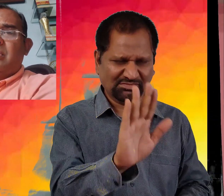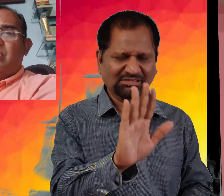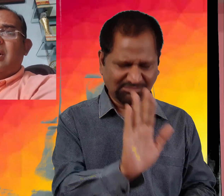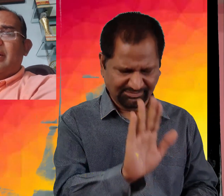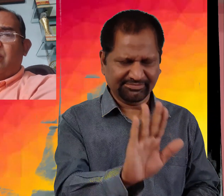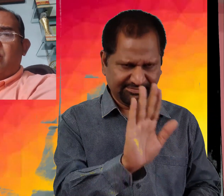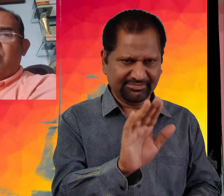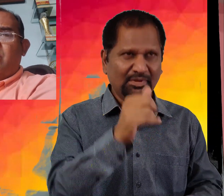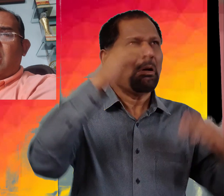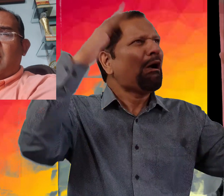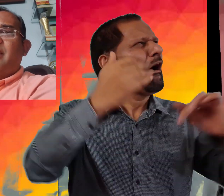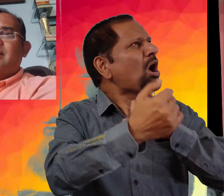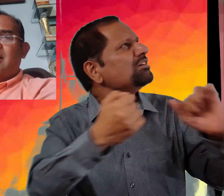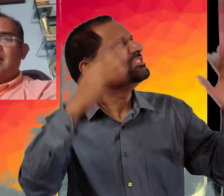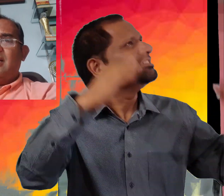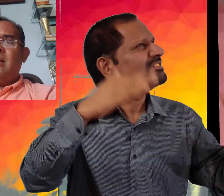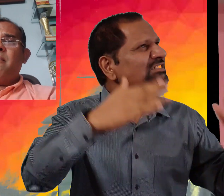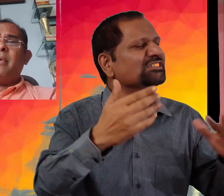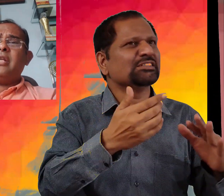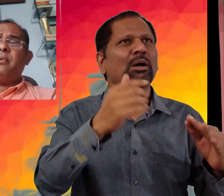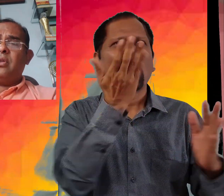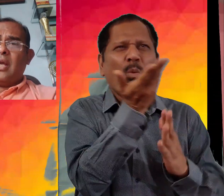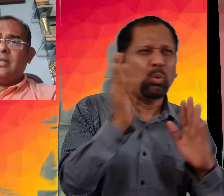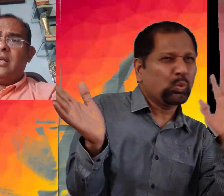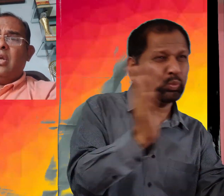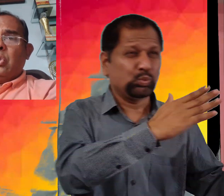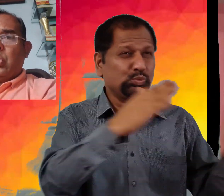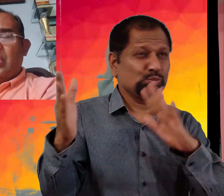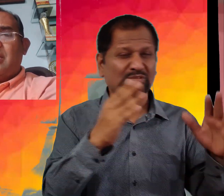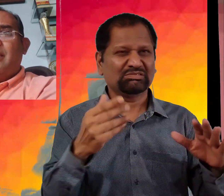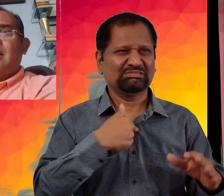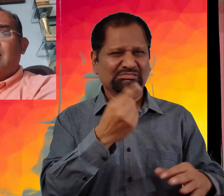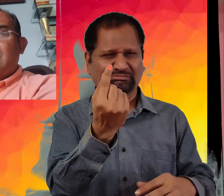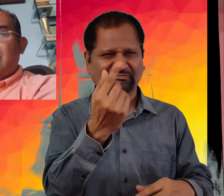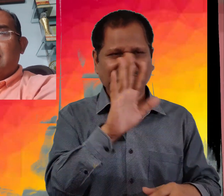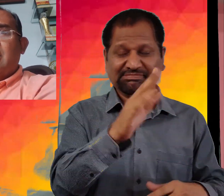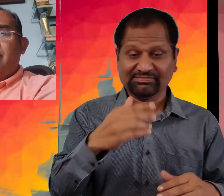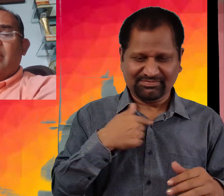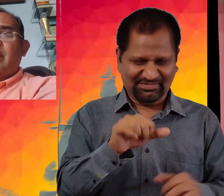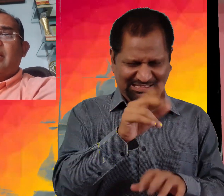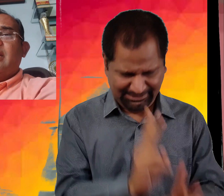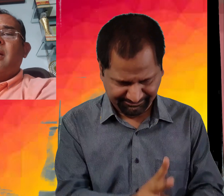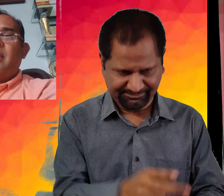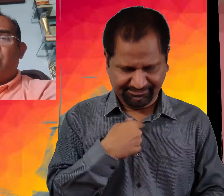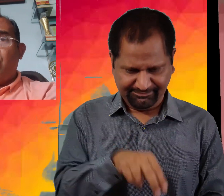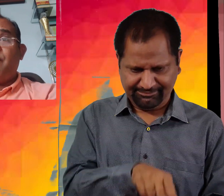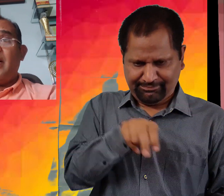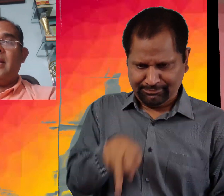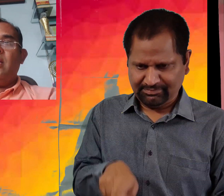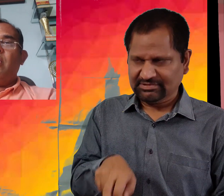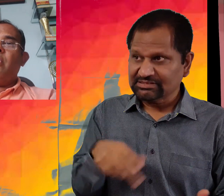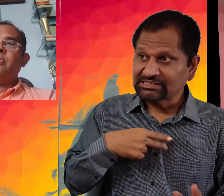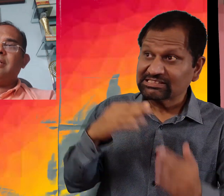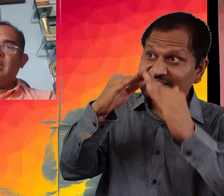کہا تھوڑا گاڑی رکو ہم یہاں جاتے ہیں بارش بہت تیج ہے تھوڑے سمجھ تک ان سے نویدن کریں گے کہ ہم یہاں